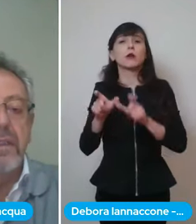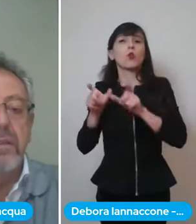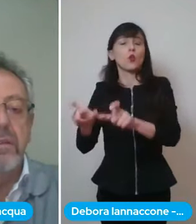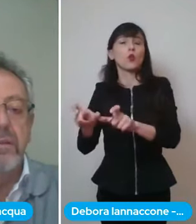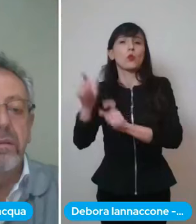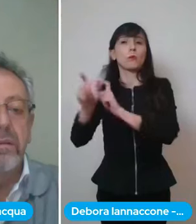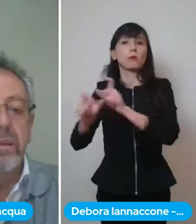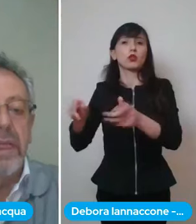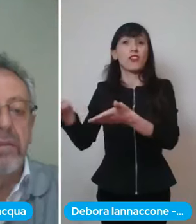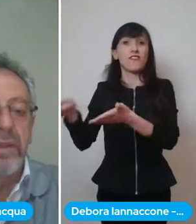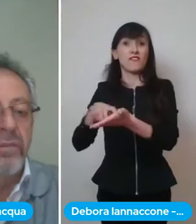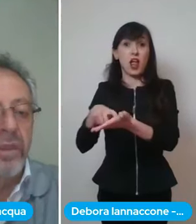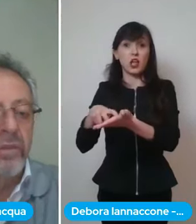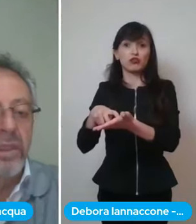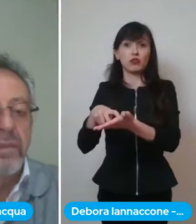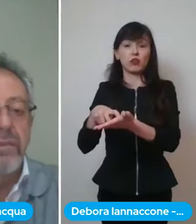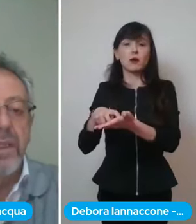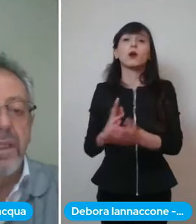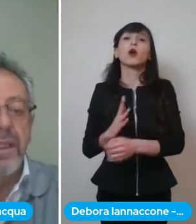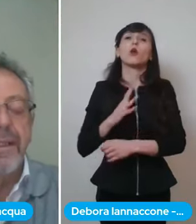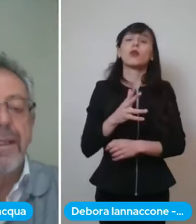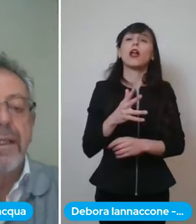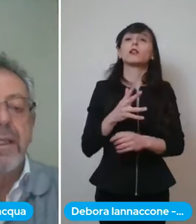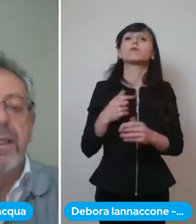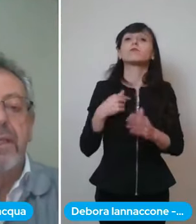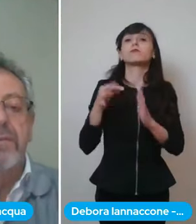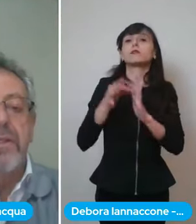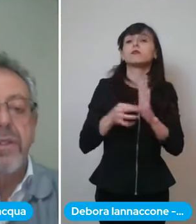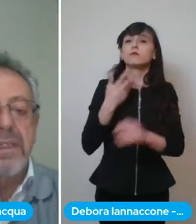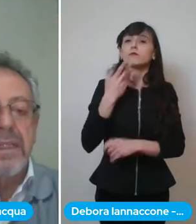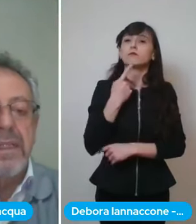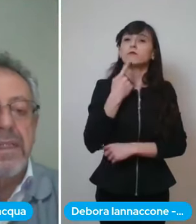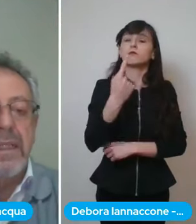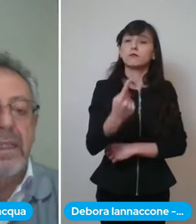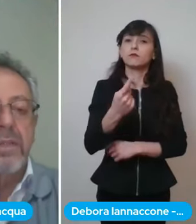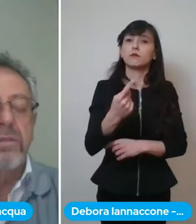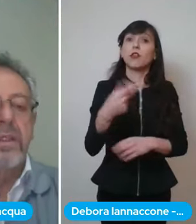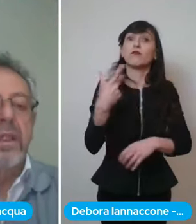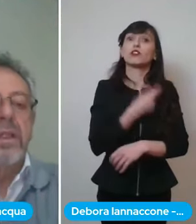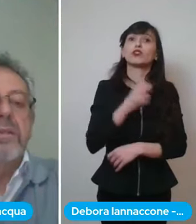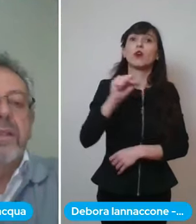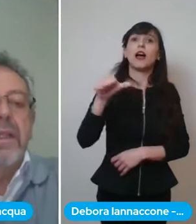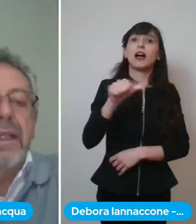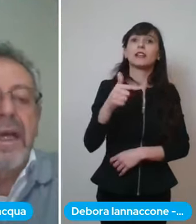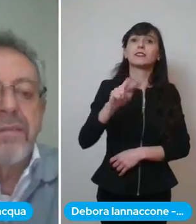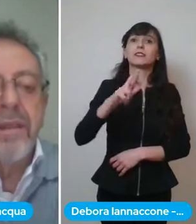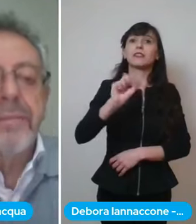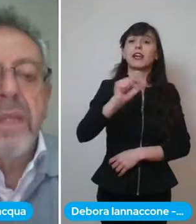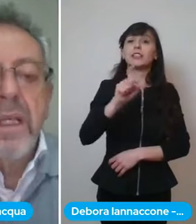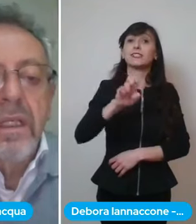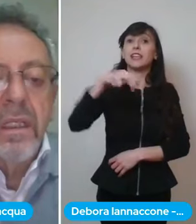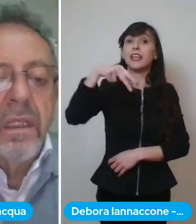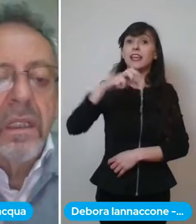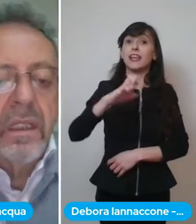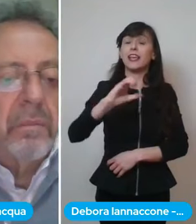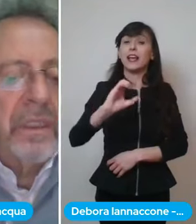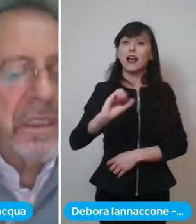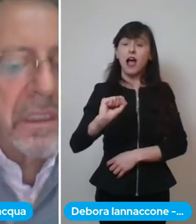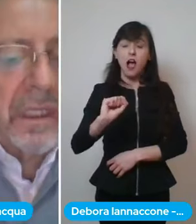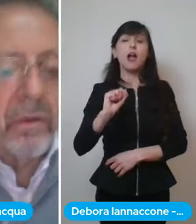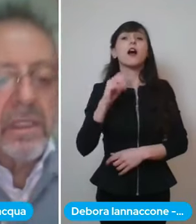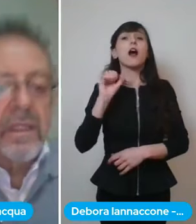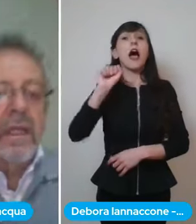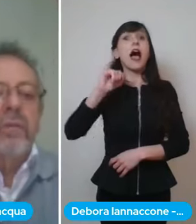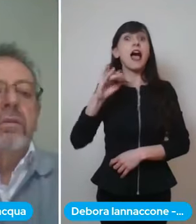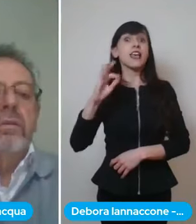e l'altro dato che volevo dirvi è che il vaccino AstraZeneca su indicazione dell'AIFA del